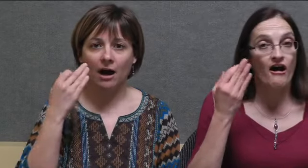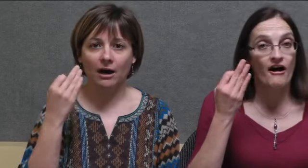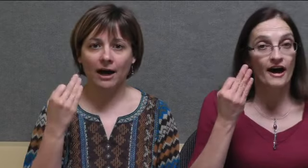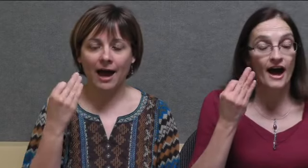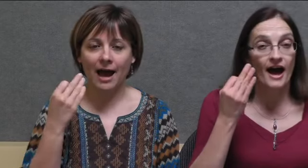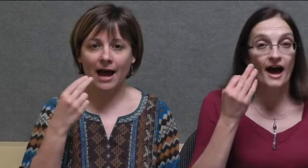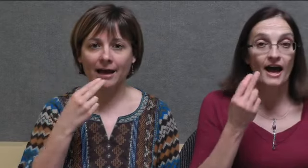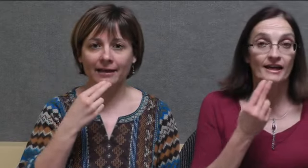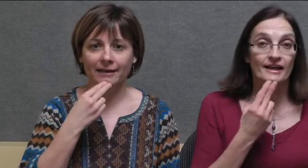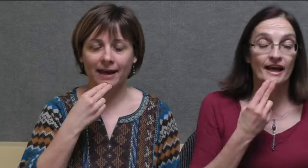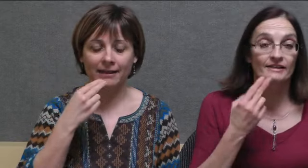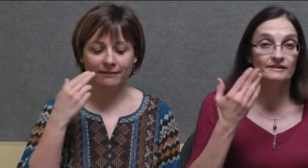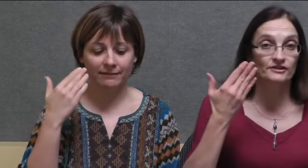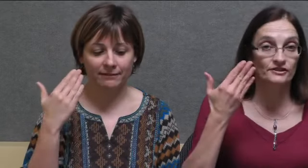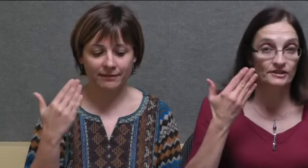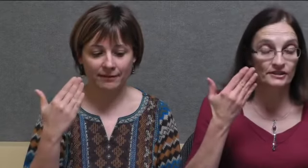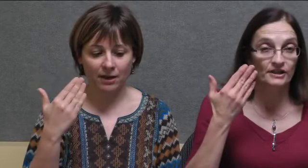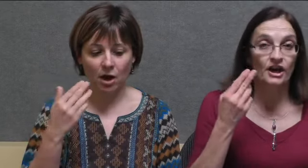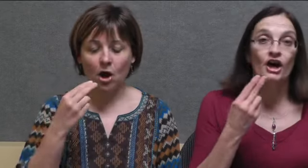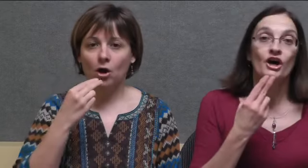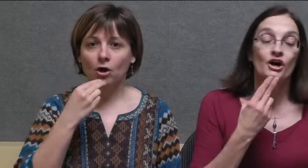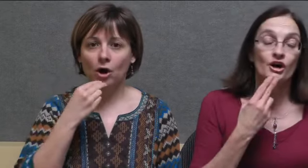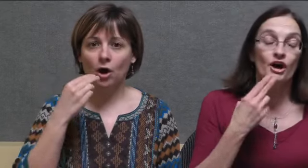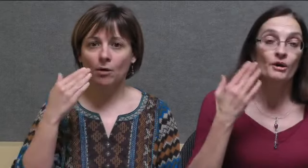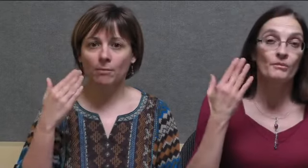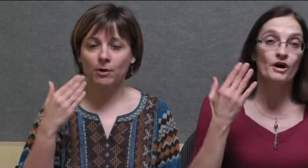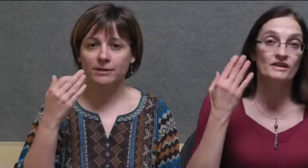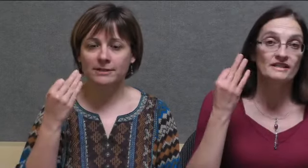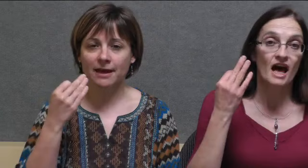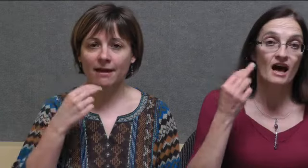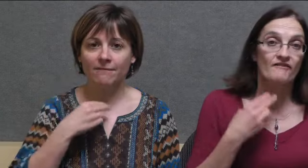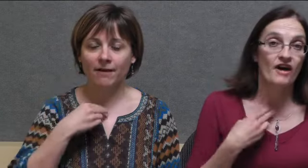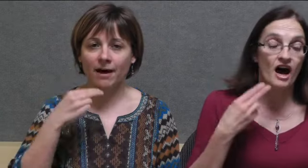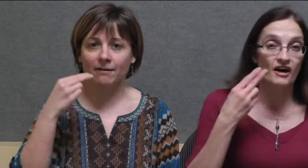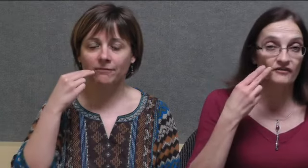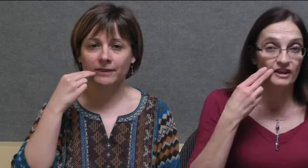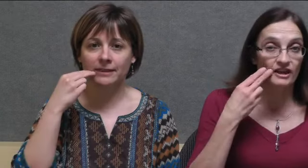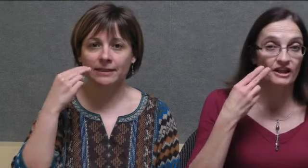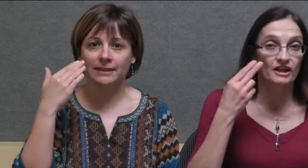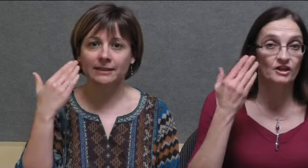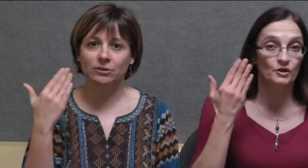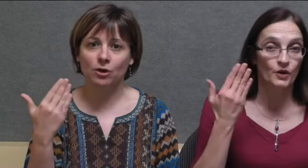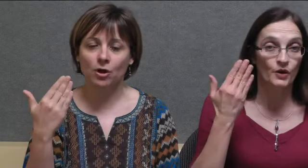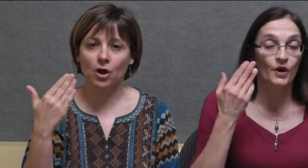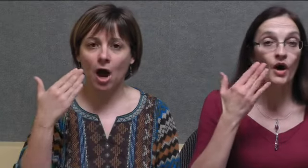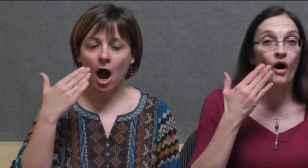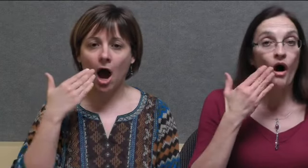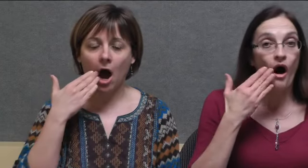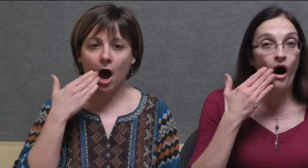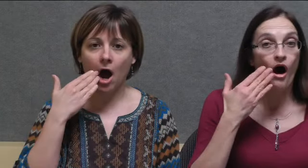motoneige, comme ça va vite en